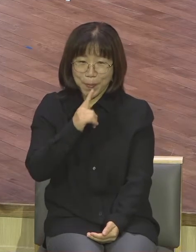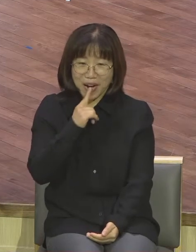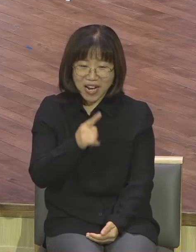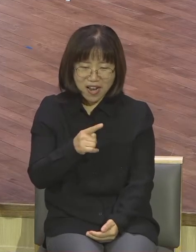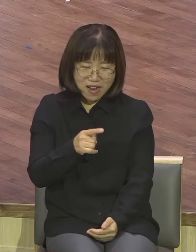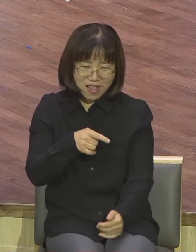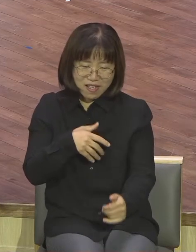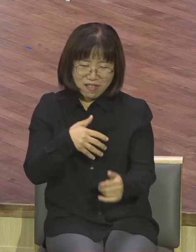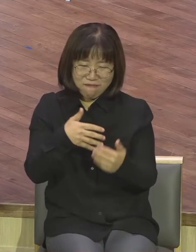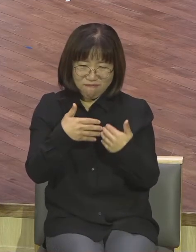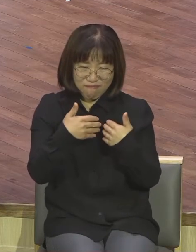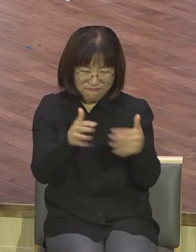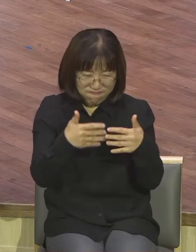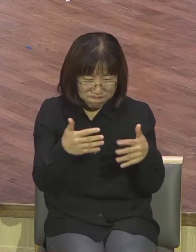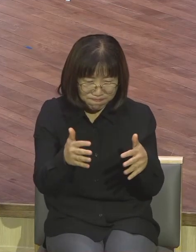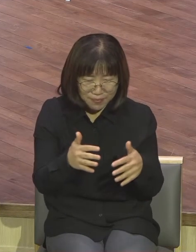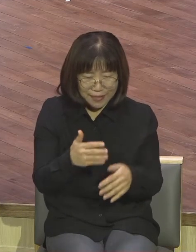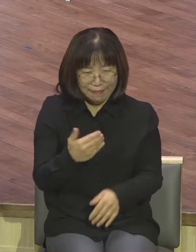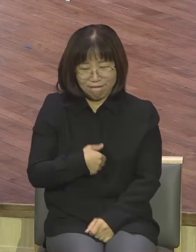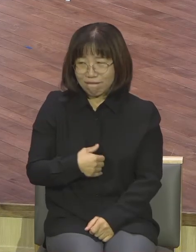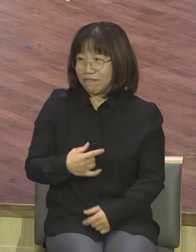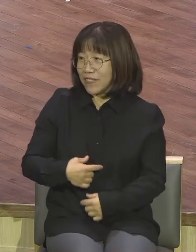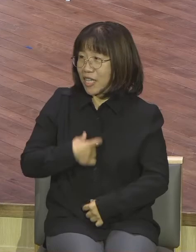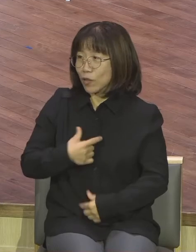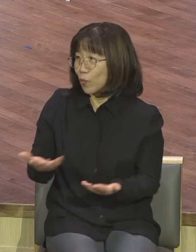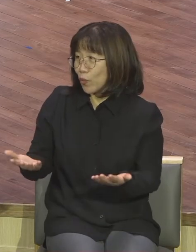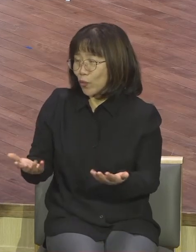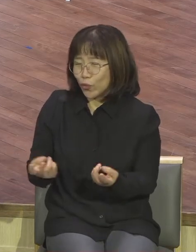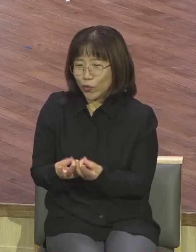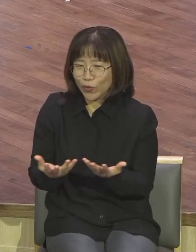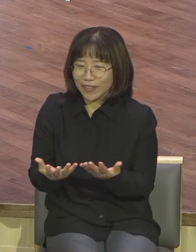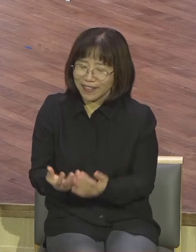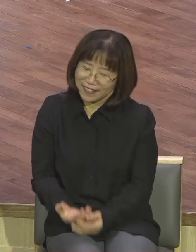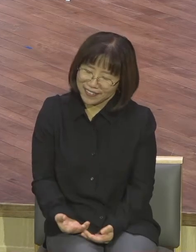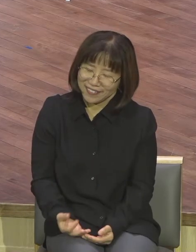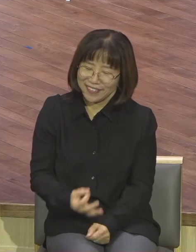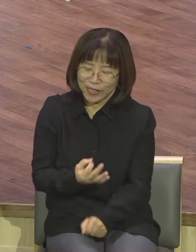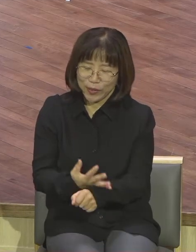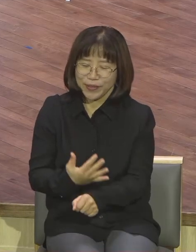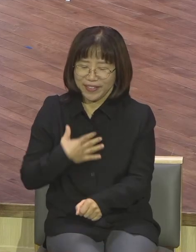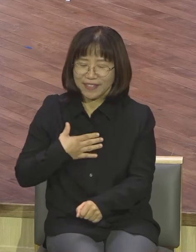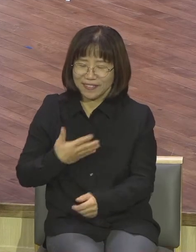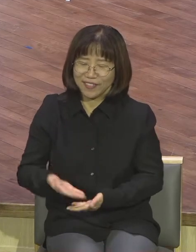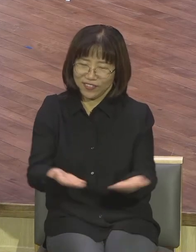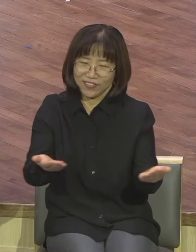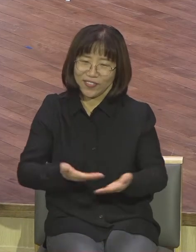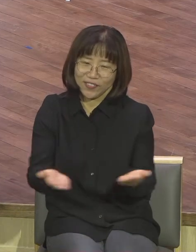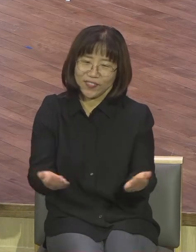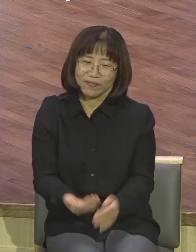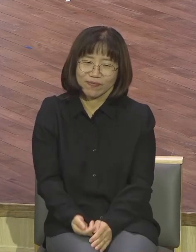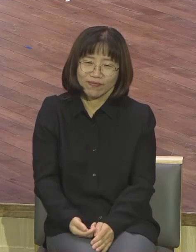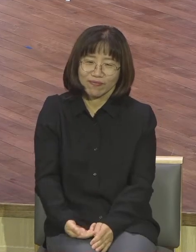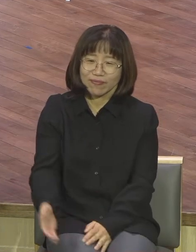지적해놓고 넥타이가 없는데 어쩌란 말이에요 그래서 내가 가능하면 앞에 설 때는 무지로 해라